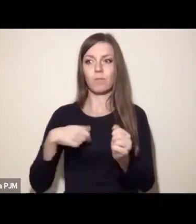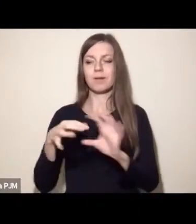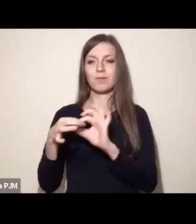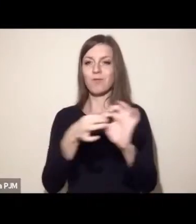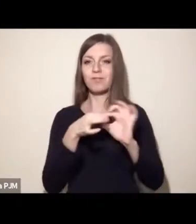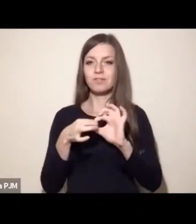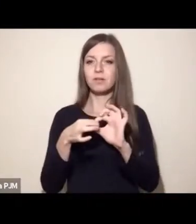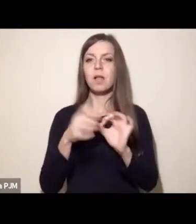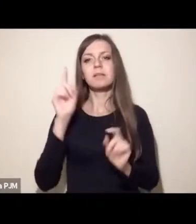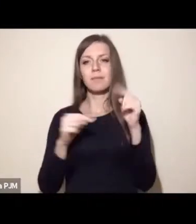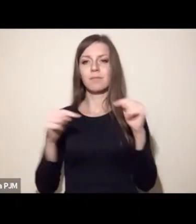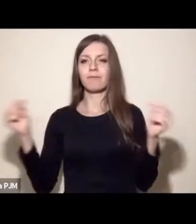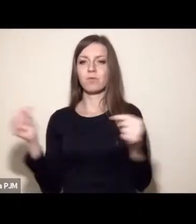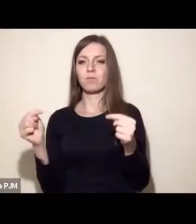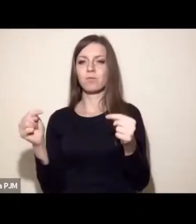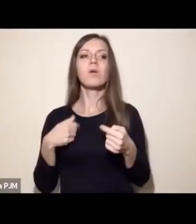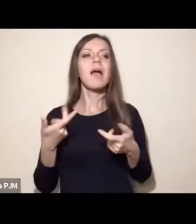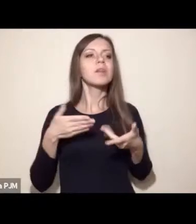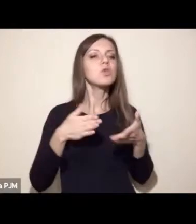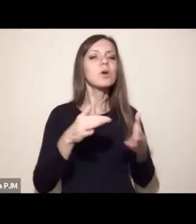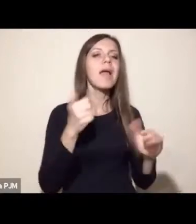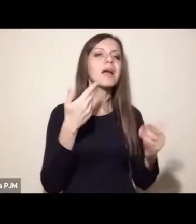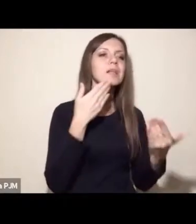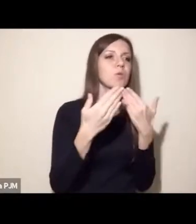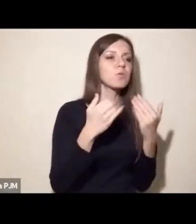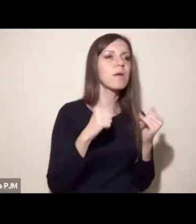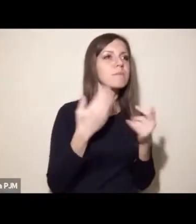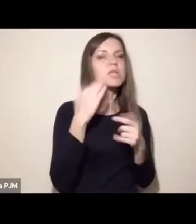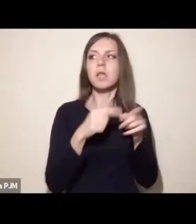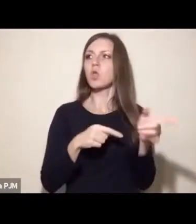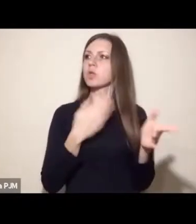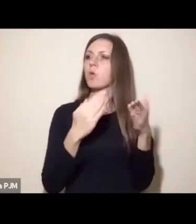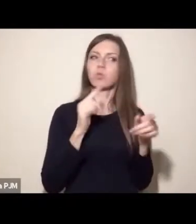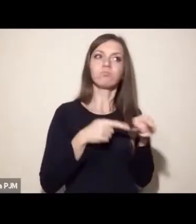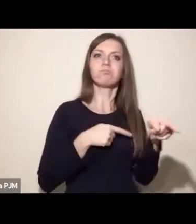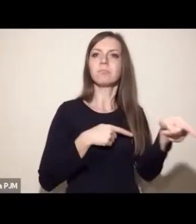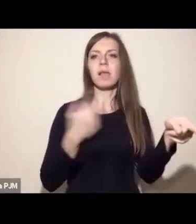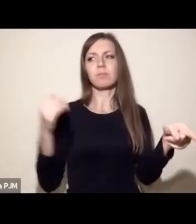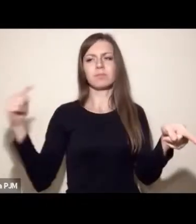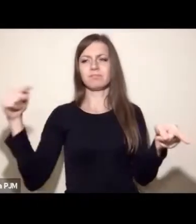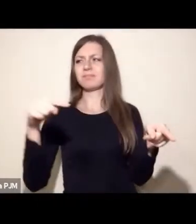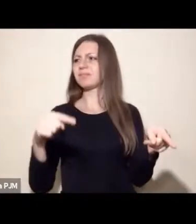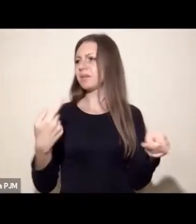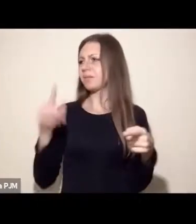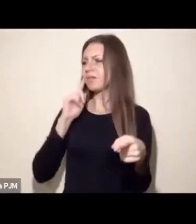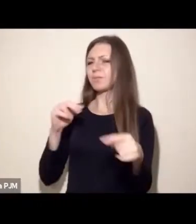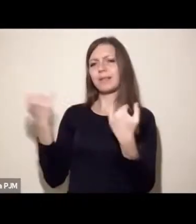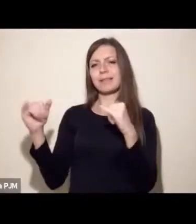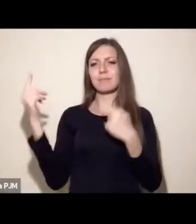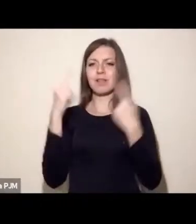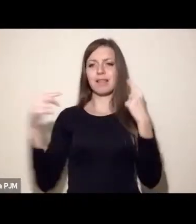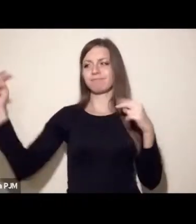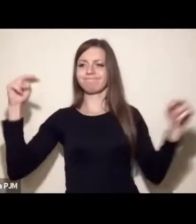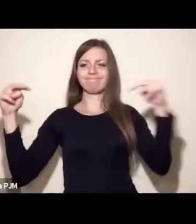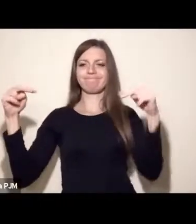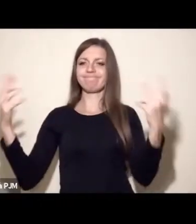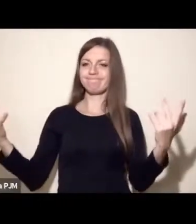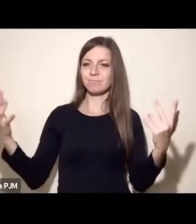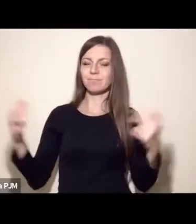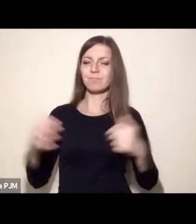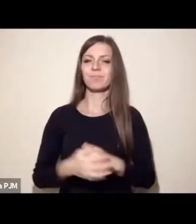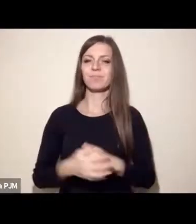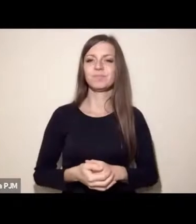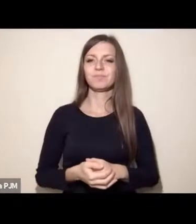jednocześnie dzieli nas czasami droga do tego celu. To jak ją widzimy, jak ją sobie wyobrażamy. Czasami też ta różnica w drodze,